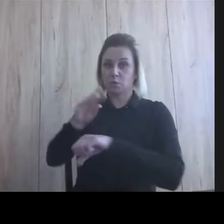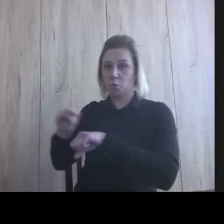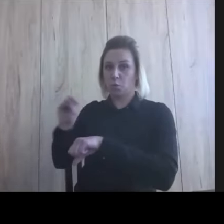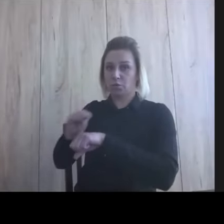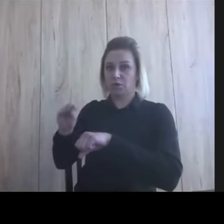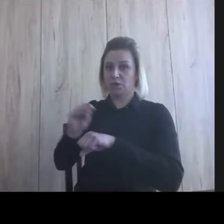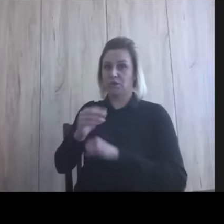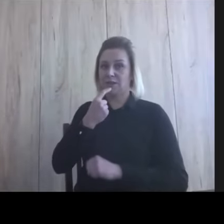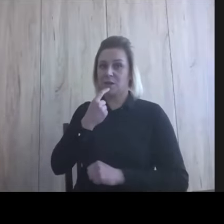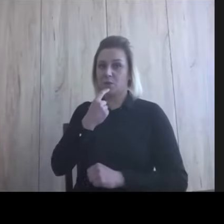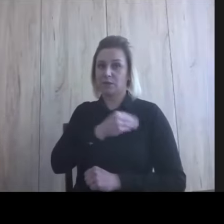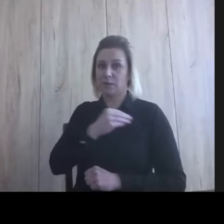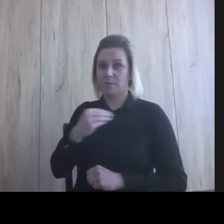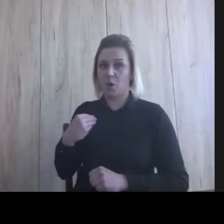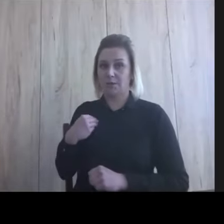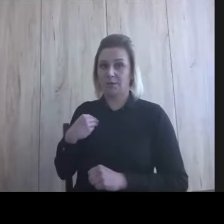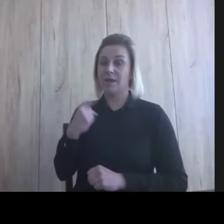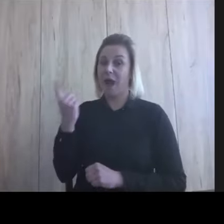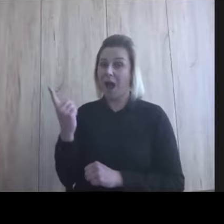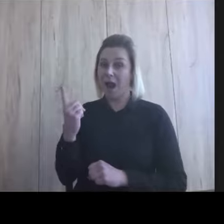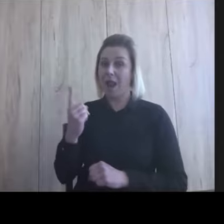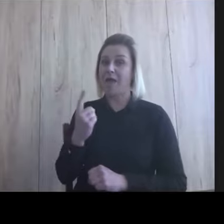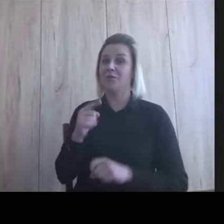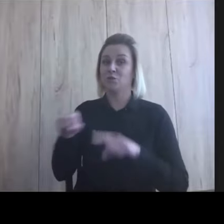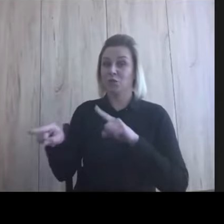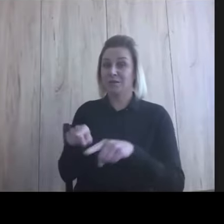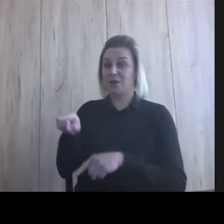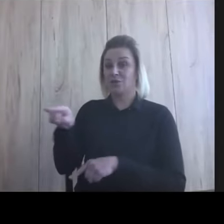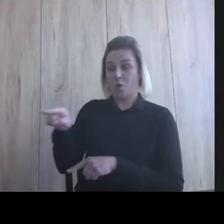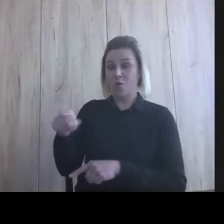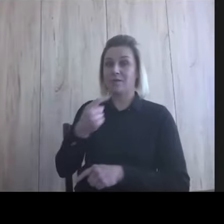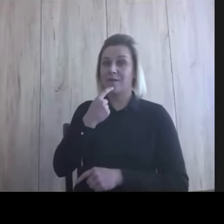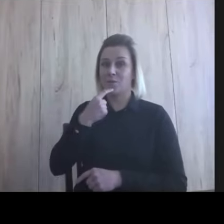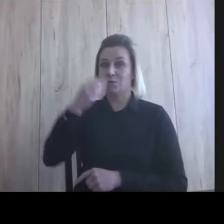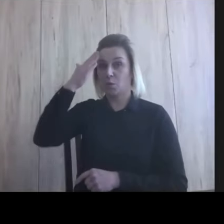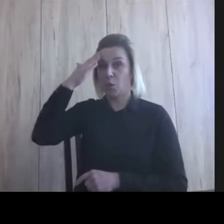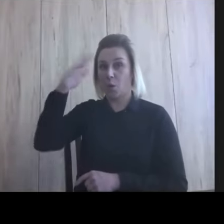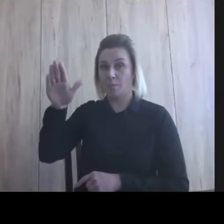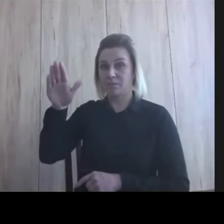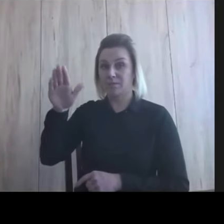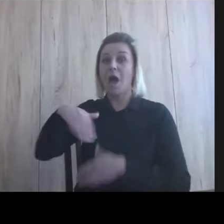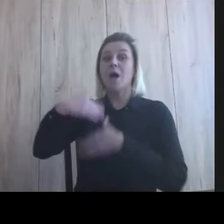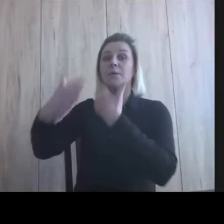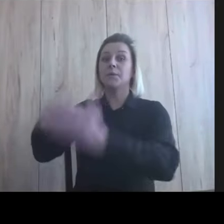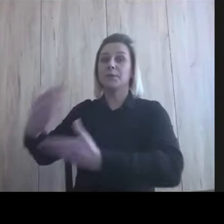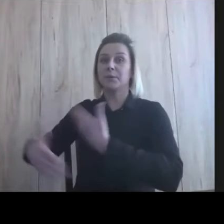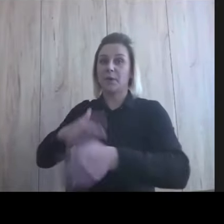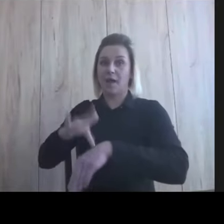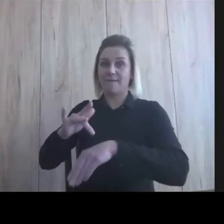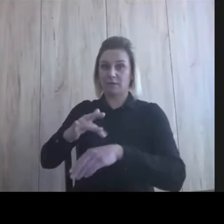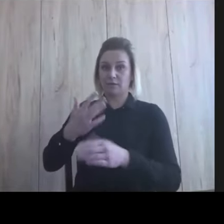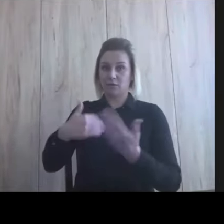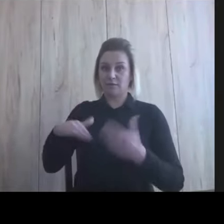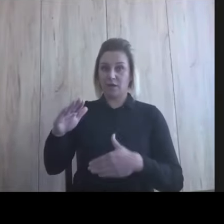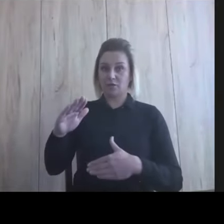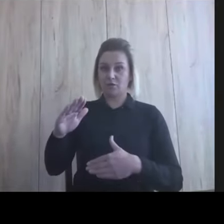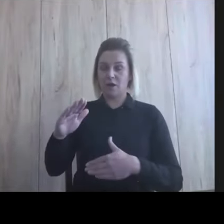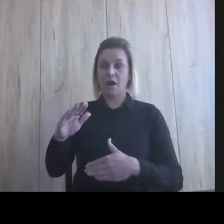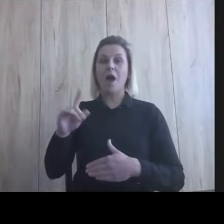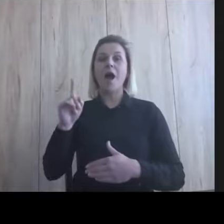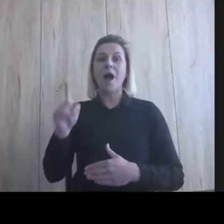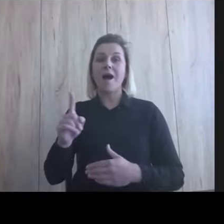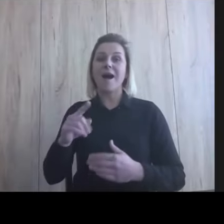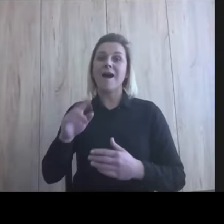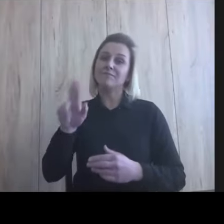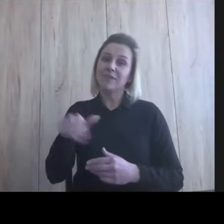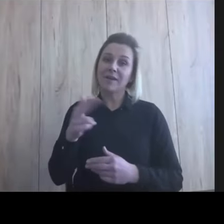obcego, nie? Metodą weźmie dwujęzyczną i wtedy mamy tą efektywność dużo większą. I tu właśnie padło pytanie, kiedy będziemy mogli o